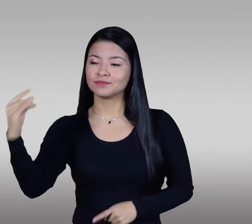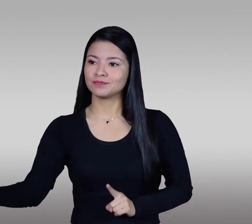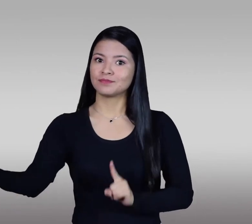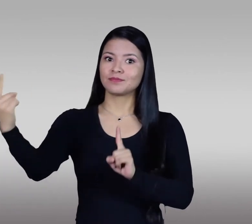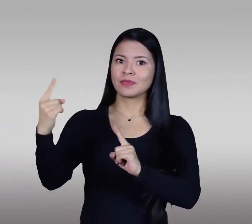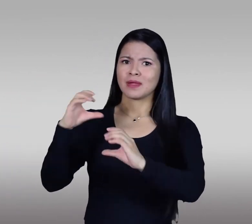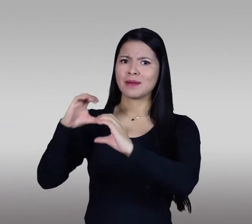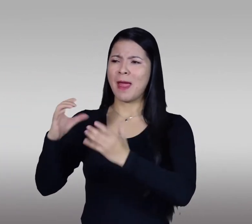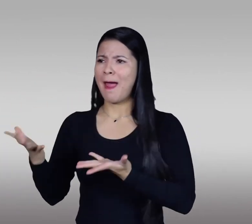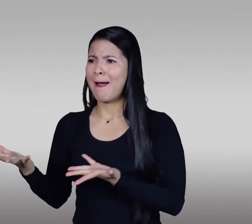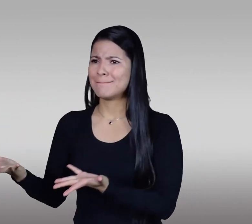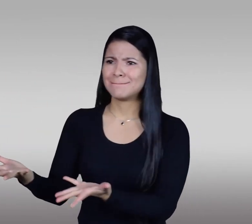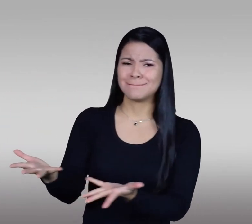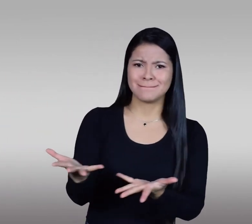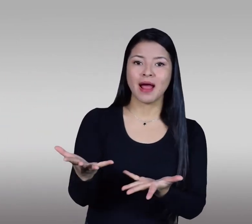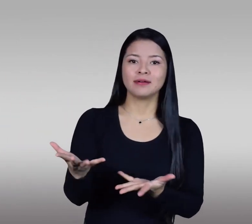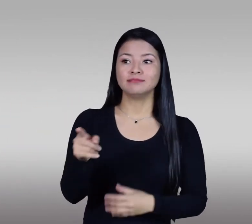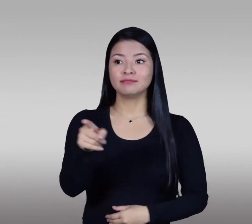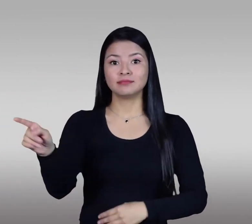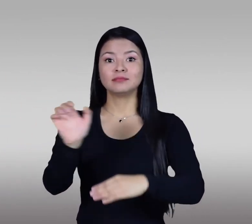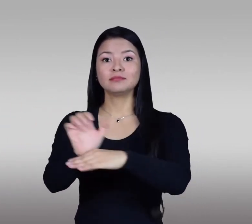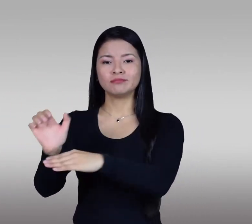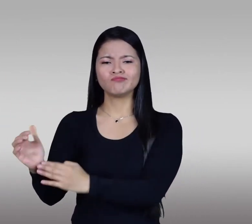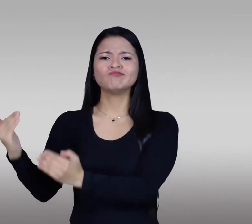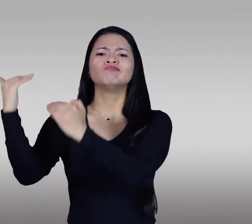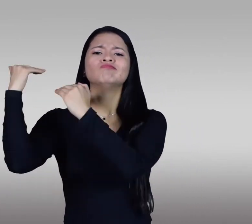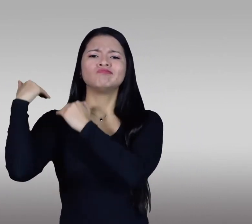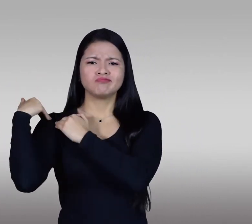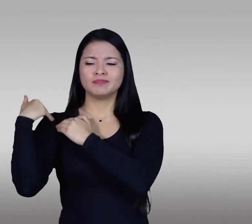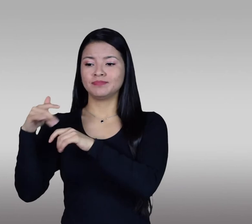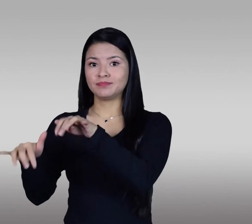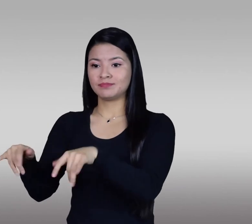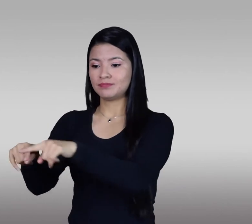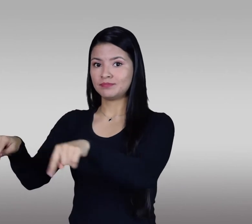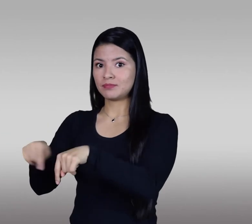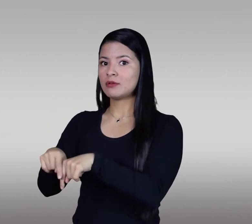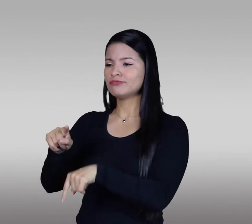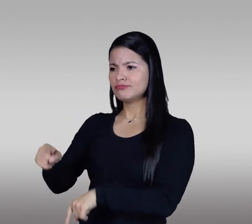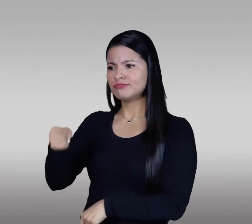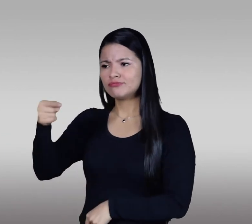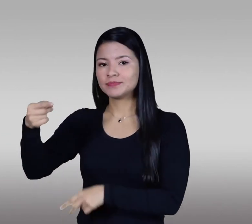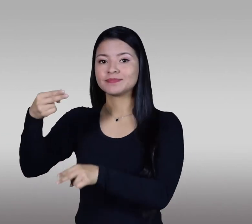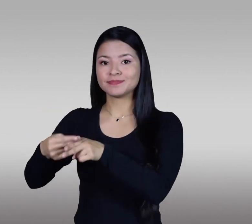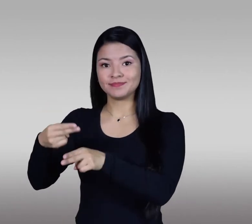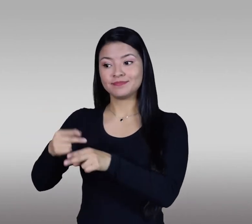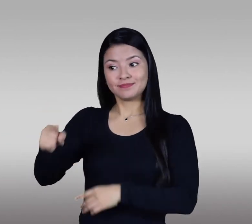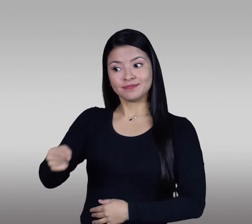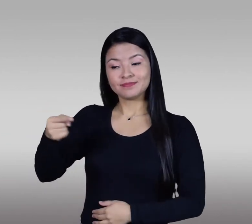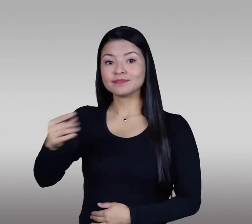debe garantizar la atención. Para dar respuesta inmediata, existe Servir, un servicio que permite disponer de un intérprete de lengua de